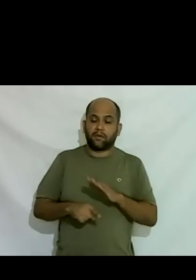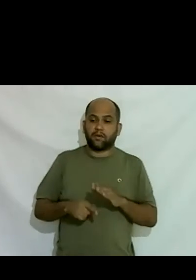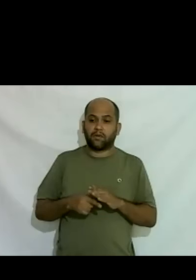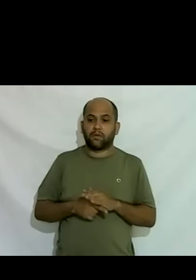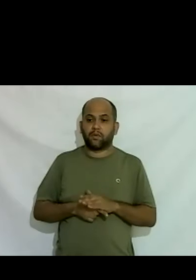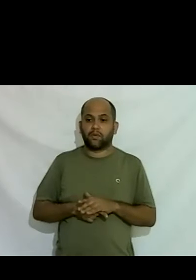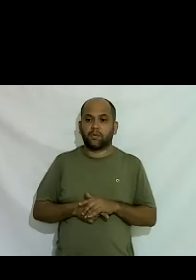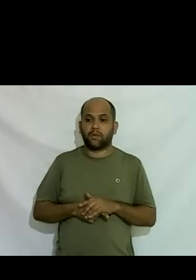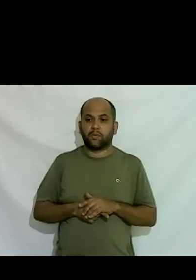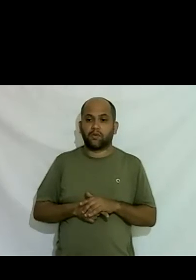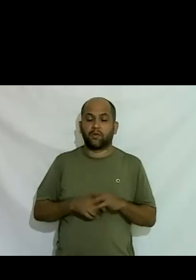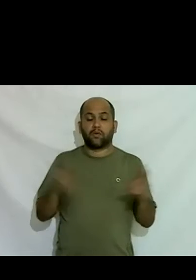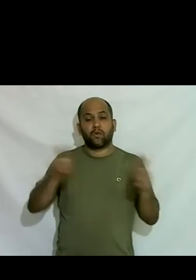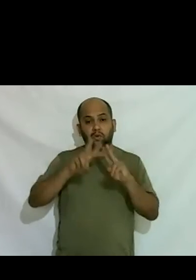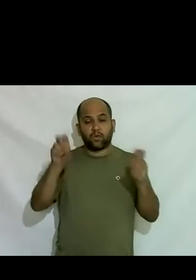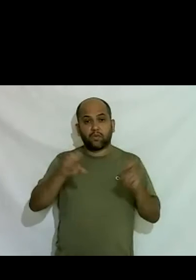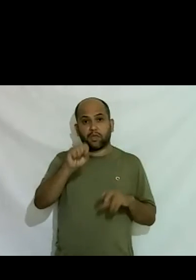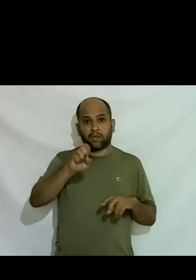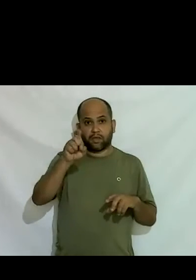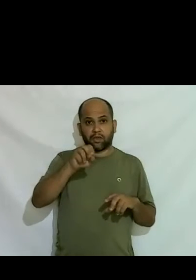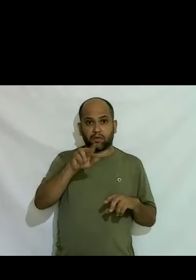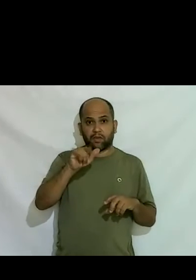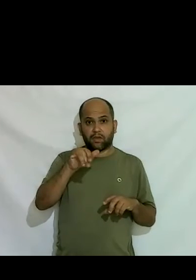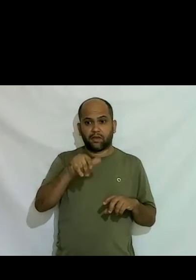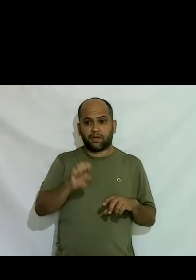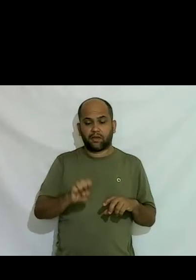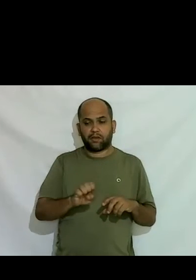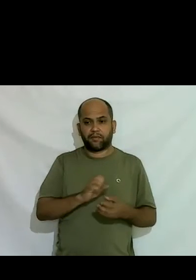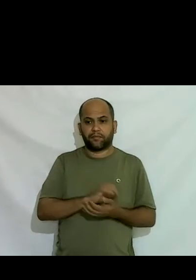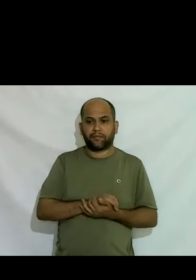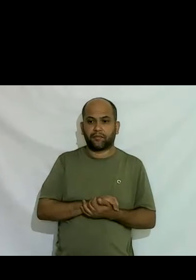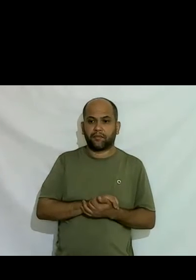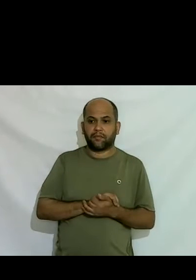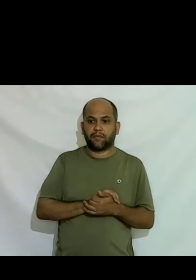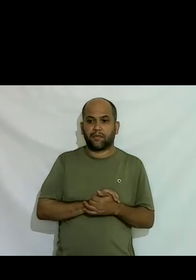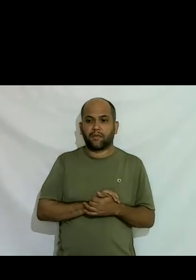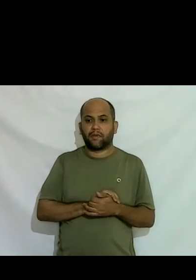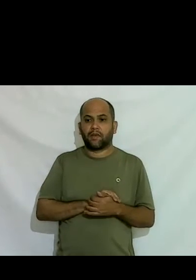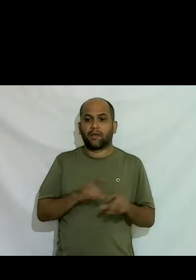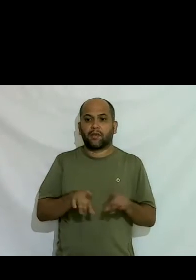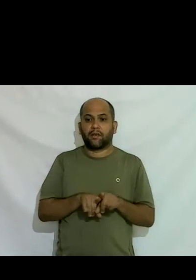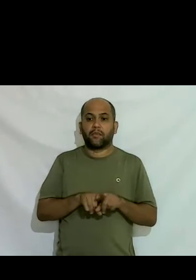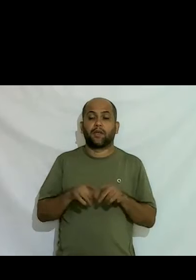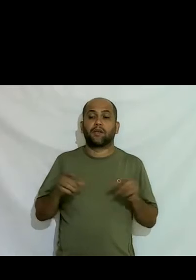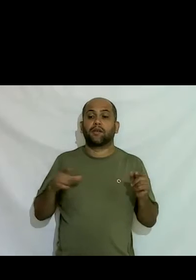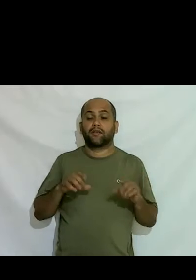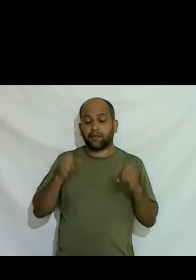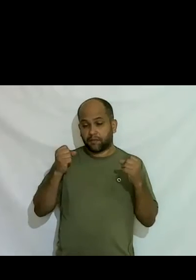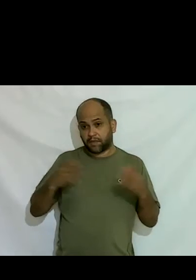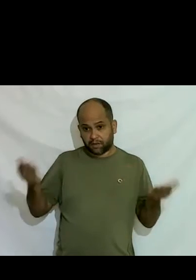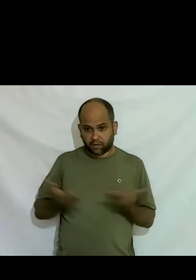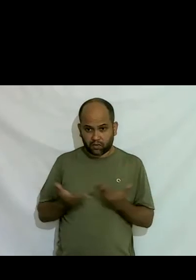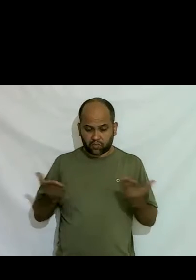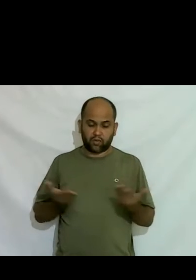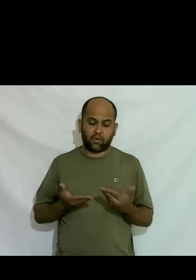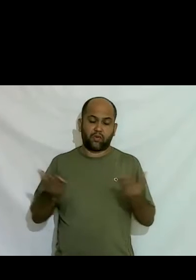relativo a sexualidade de gênero é ao ponto de hoje fazer parte de ter um assento no comitê